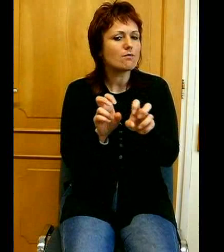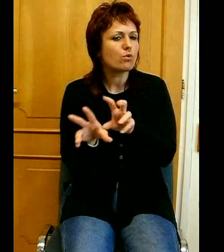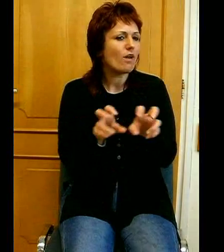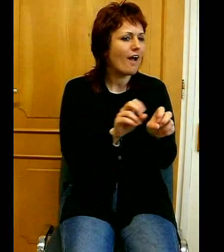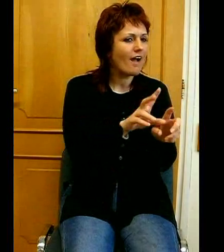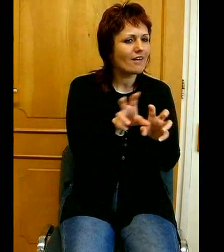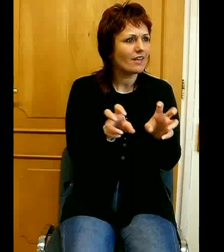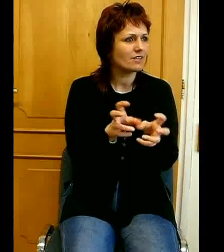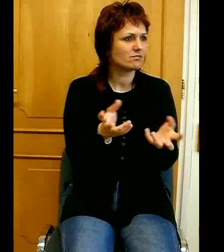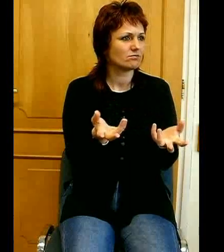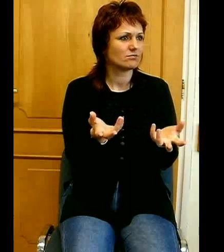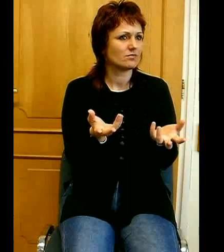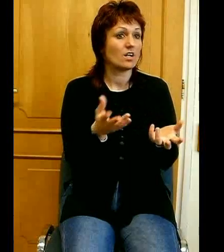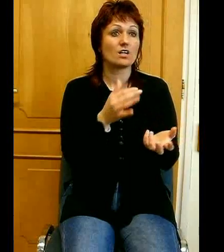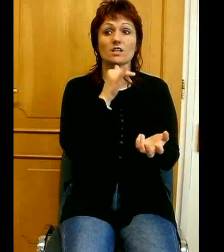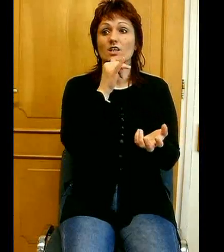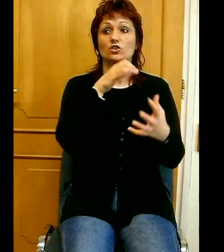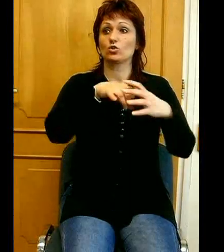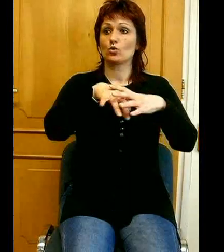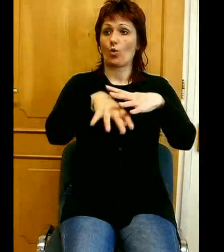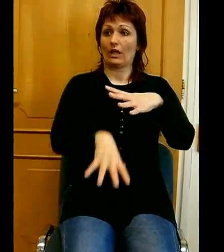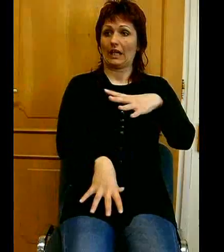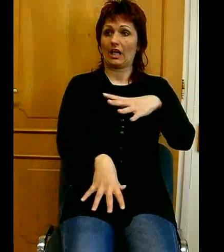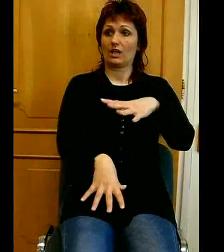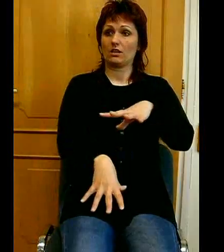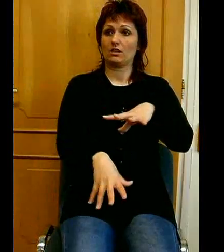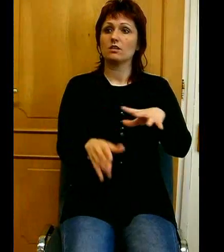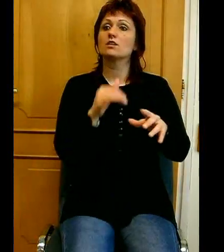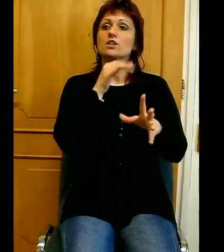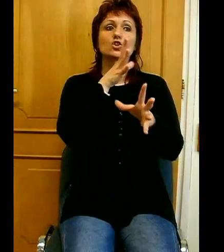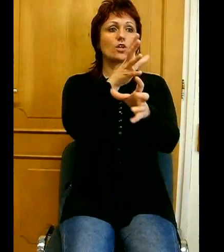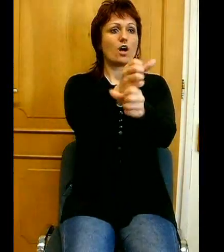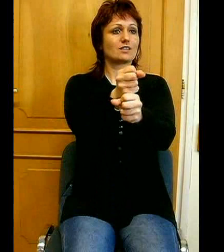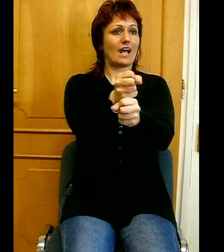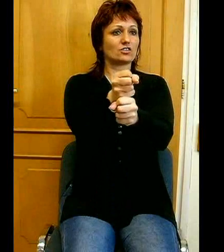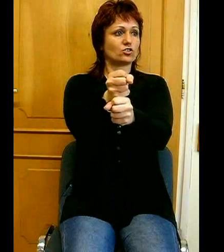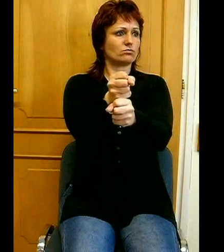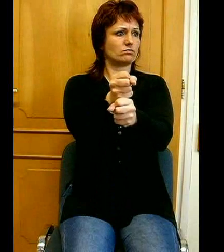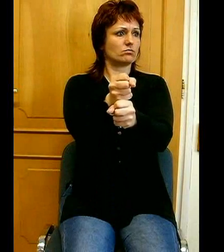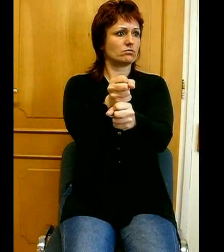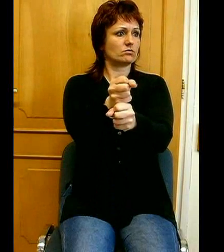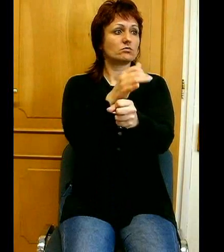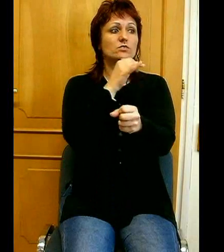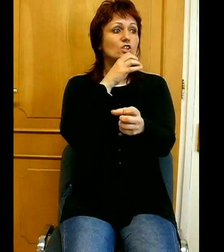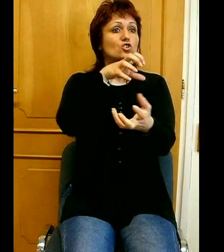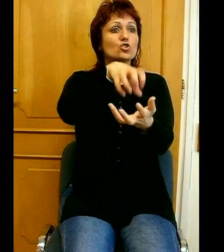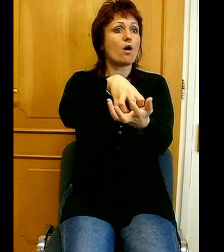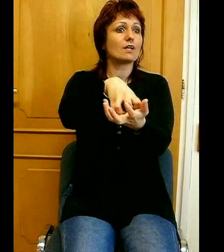annak nem lesz tartása, annak nincs stabilitása, nincsen állóképessége